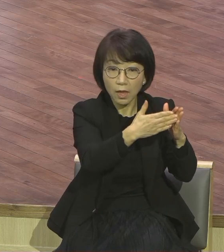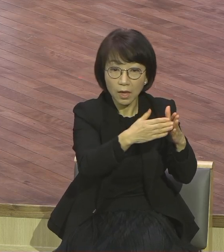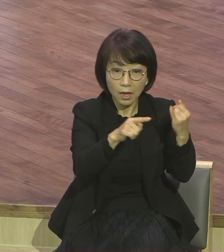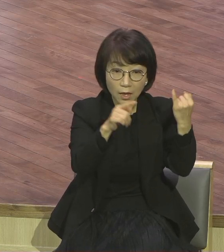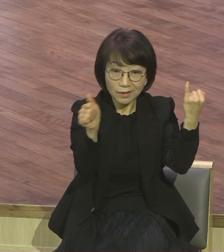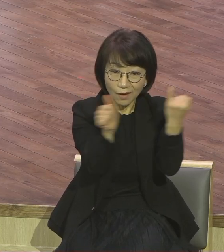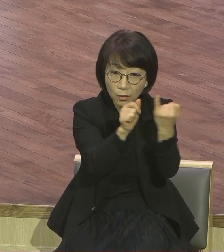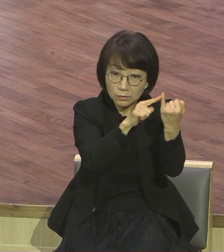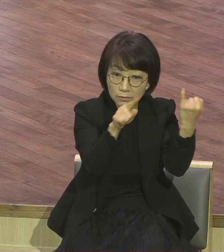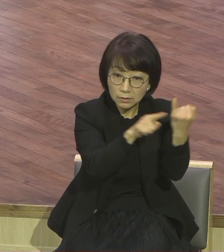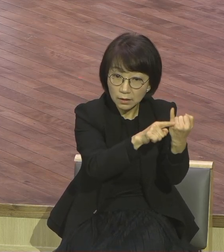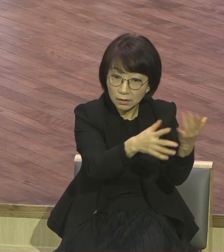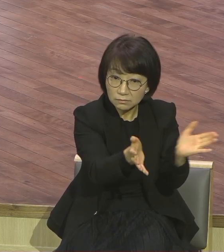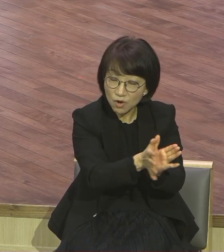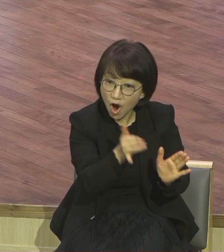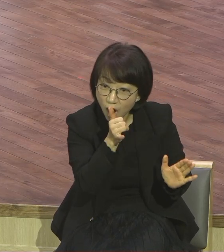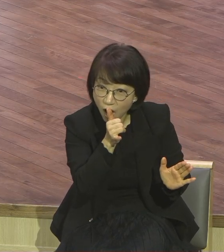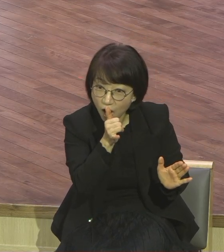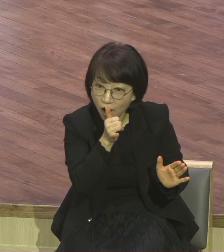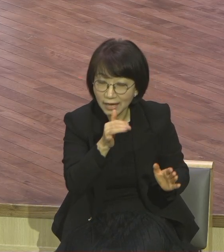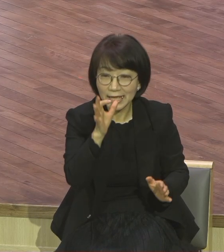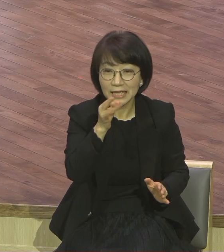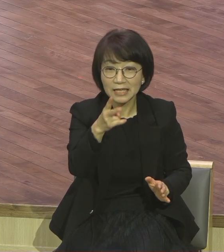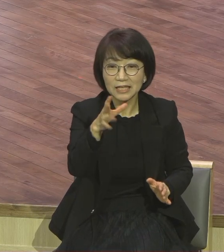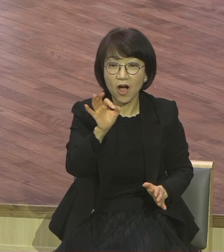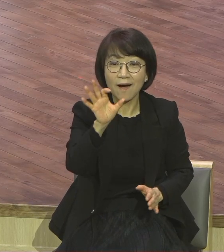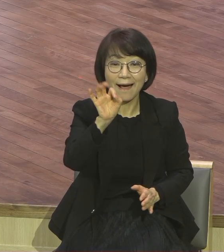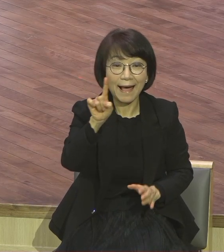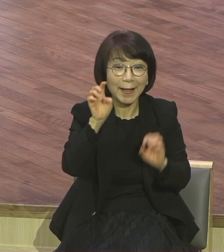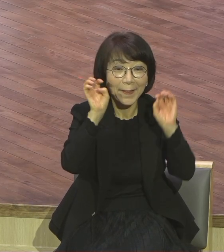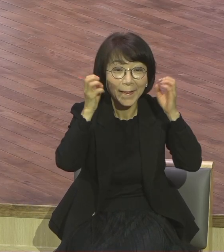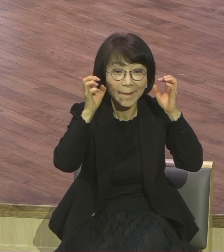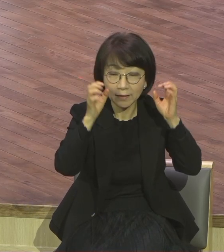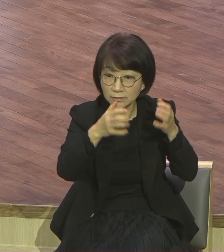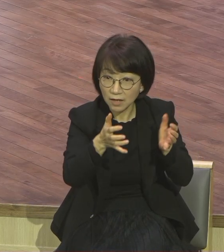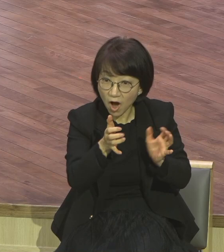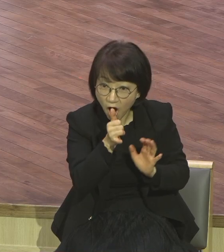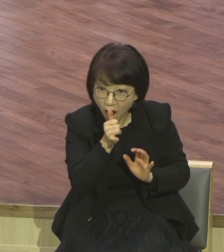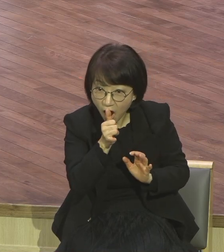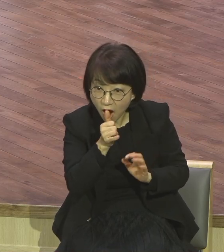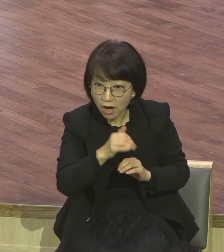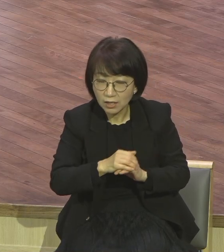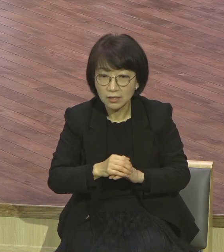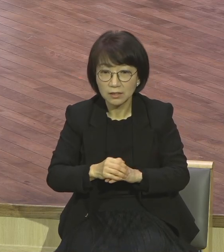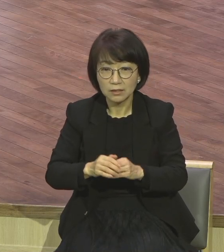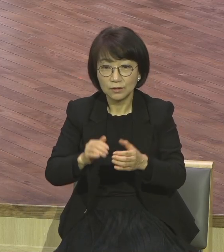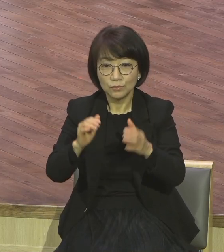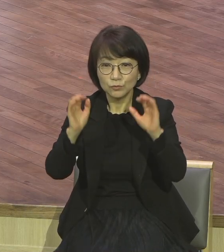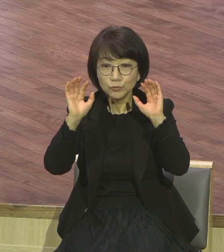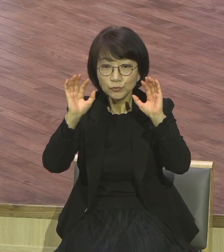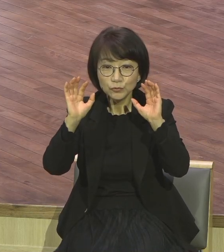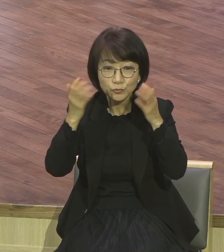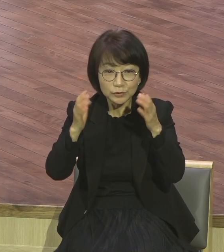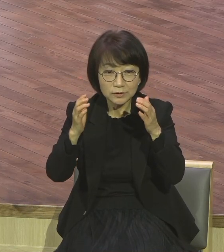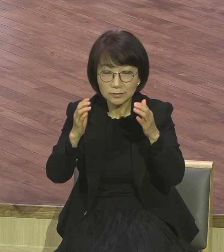어느 교회가 영아부가 영아부 영아부, 유아부, 유치부 학교 세상 지식 듣기 전에